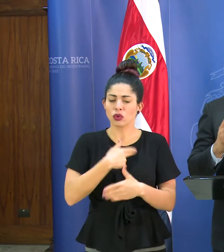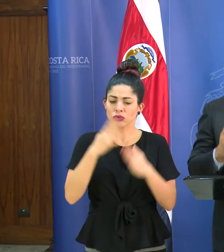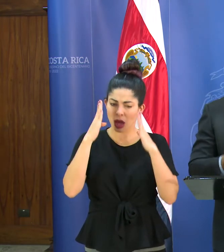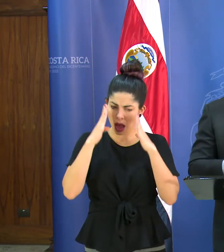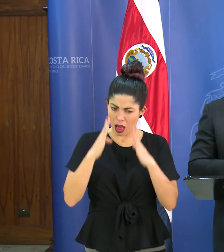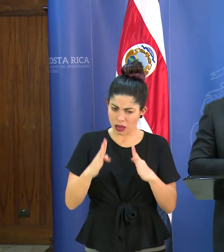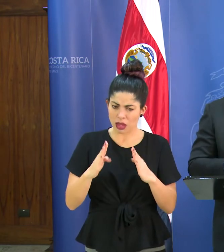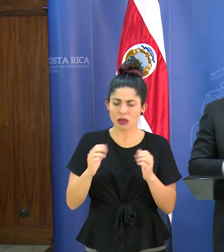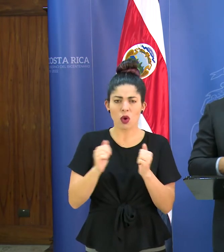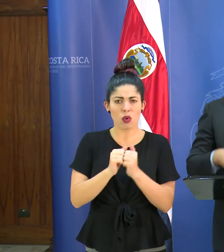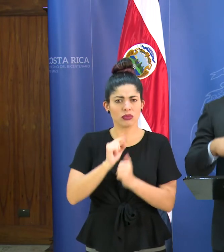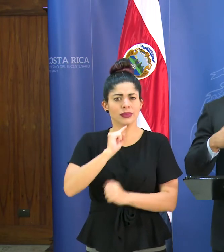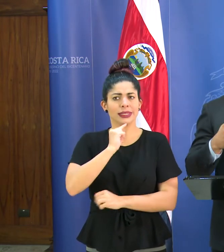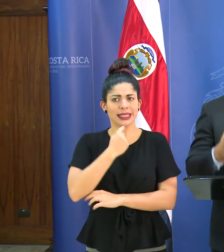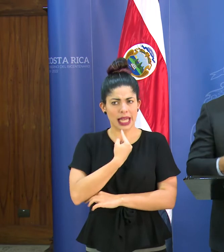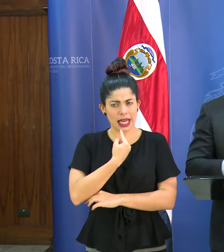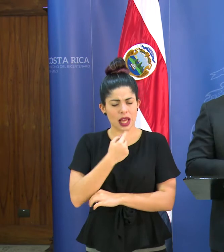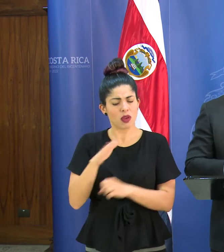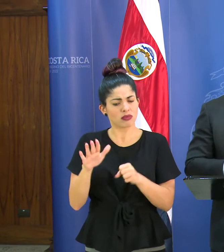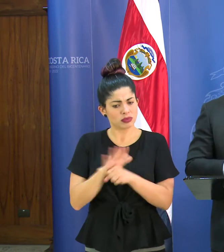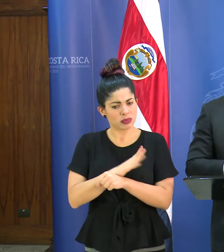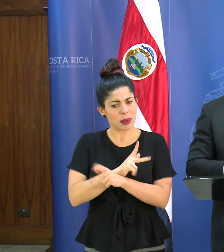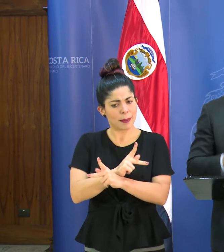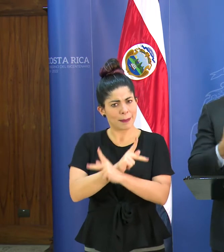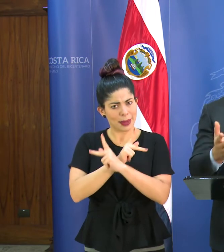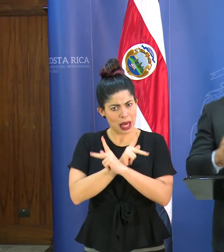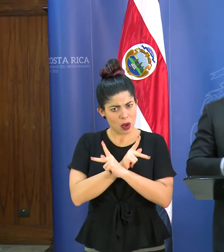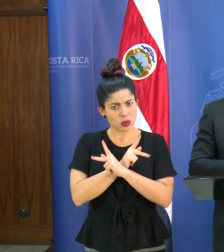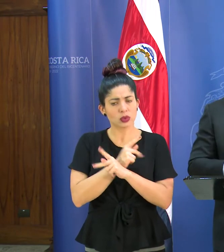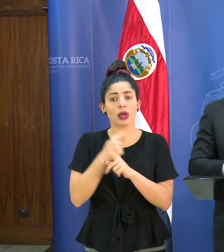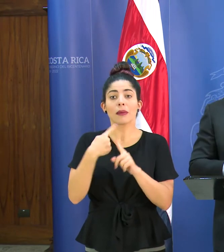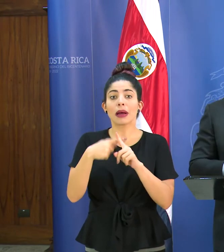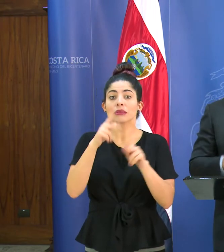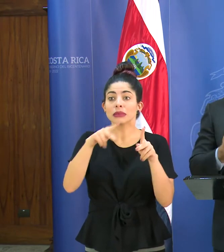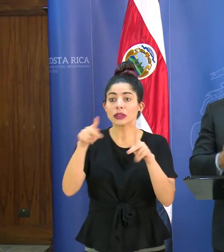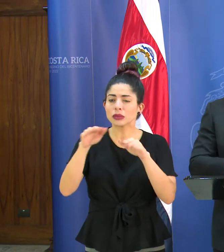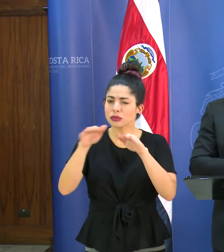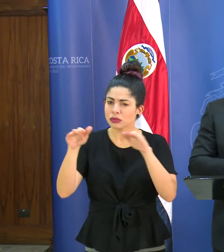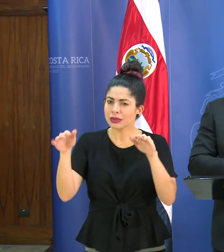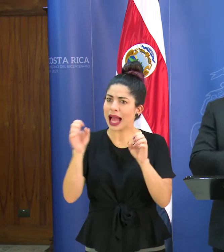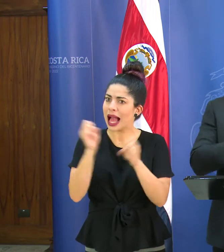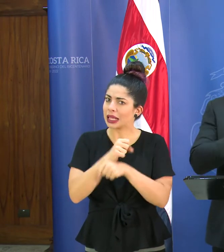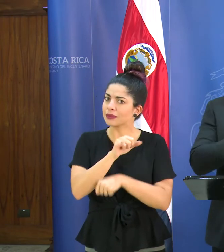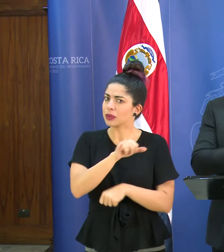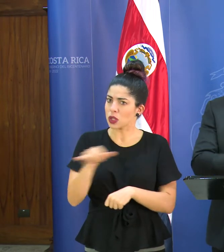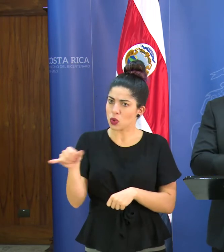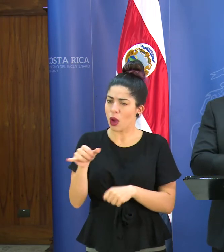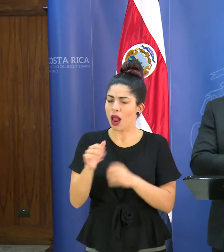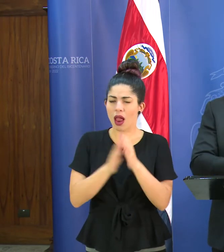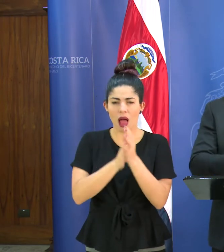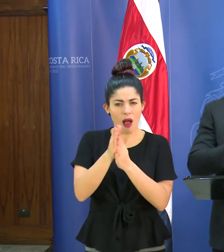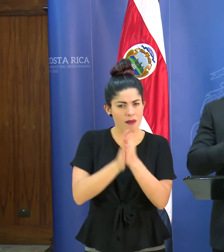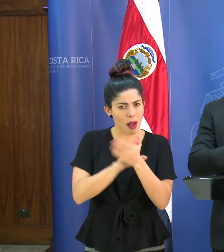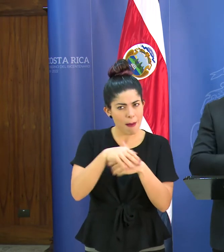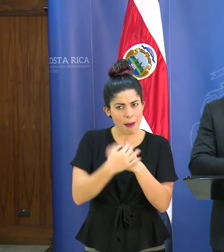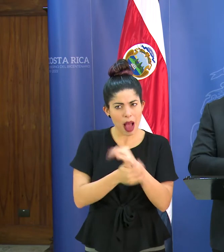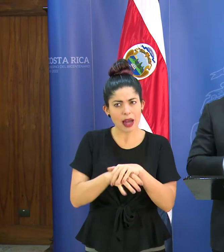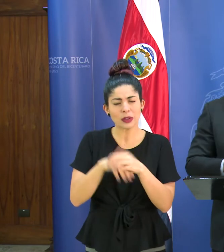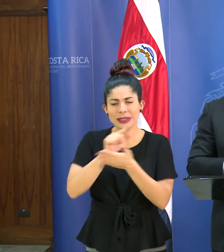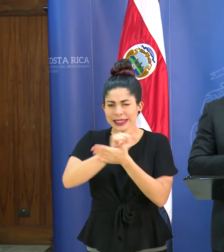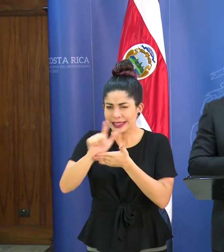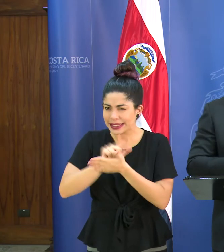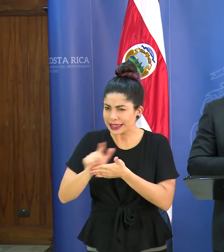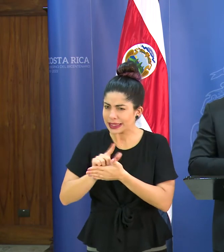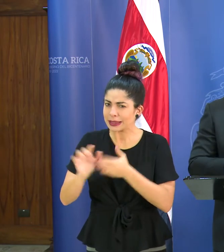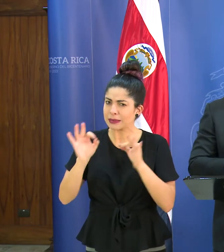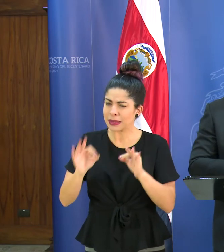con toda la seriedad, con toda la precaución y el llamado a las ciudadanías a hacer lo mismo. Lavado de manos, higiene,